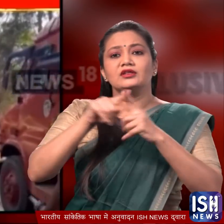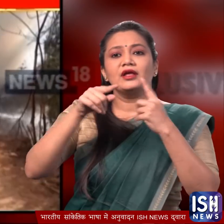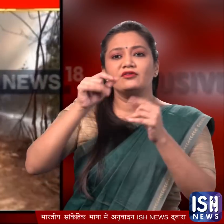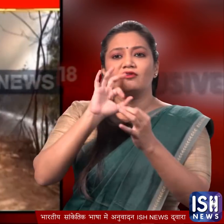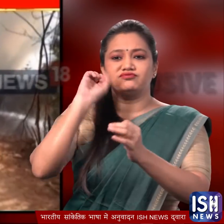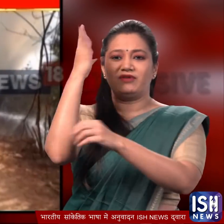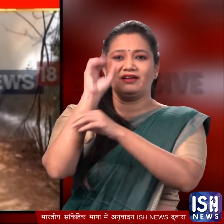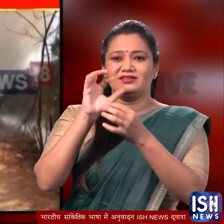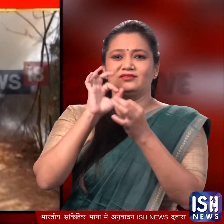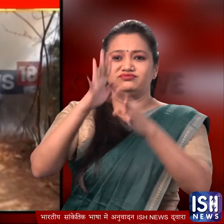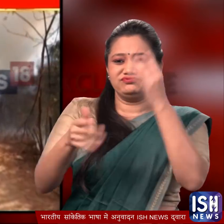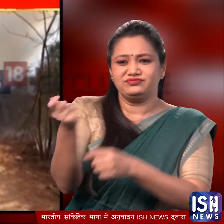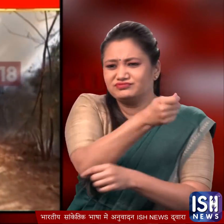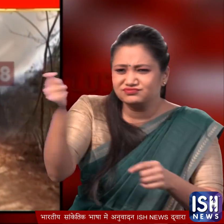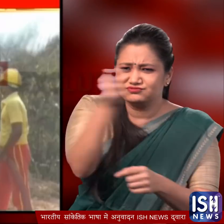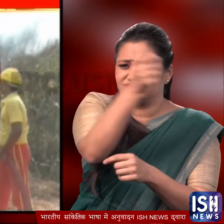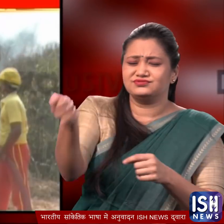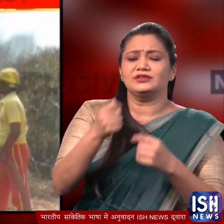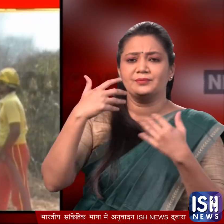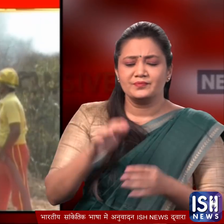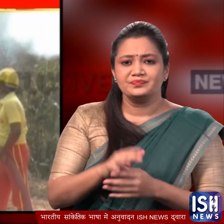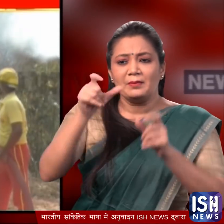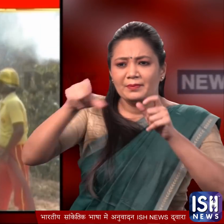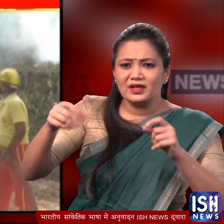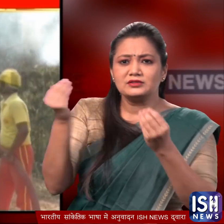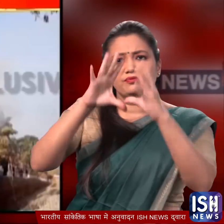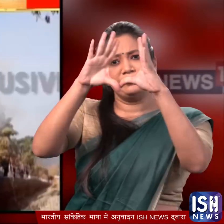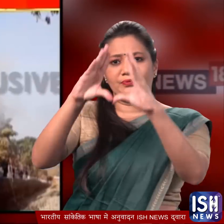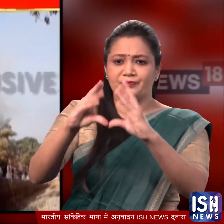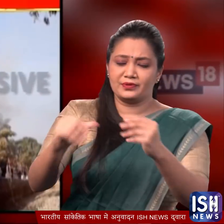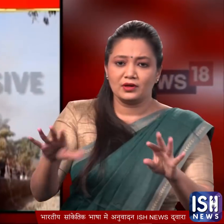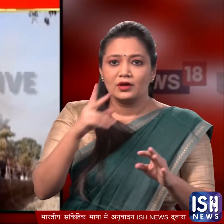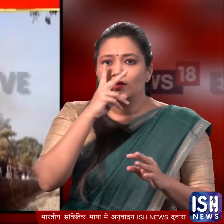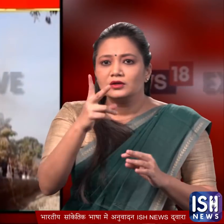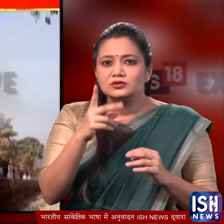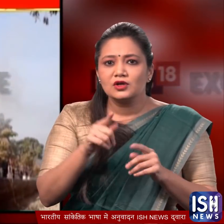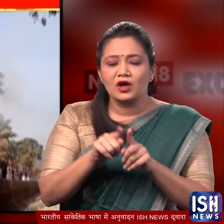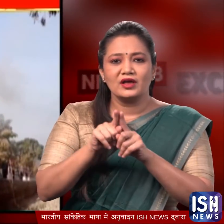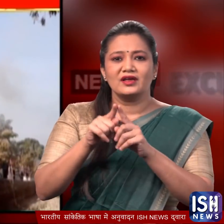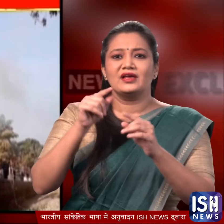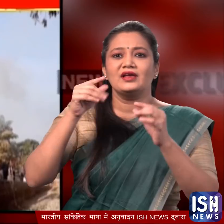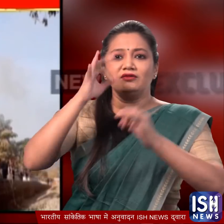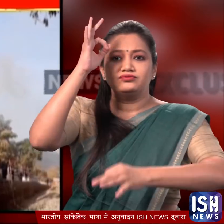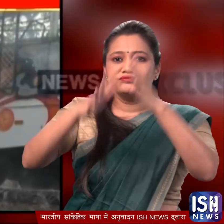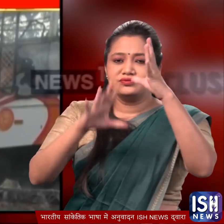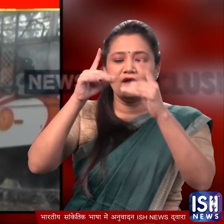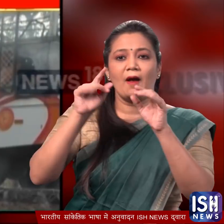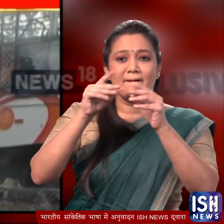वहां पहुंची फायर ब्रिगेट की टीम अपने काम में जुड़ गए दंकल कर्मियों ने कुछ देर में आग को बुझा भी लिया लेकिन जब तक आग शान्त हो पाई